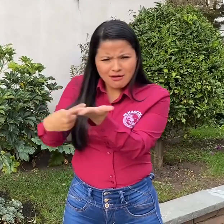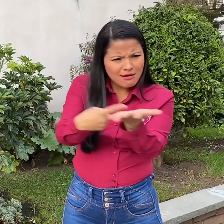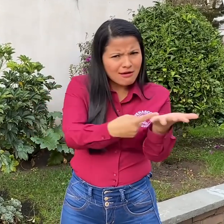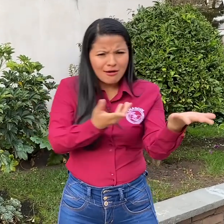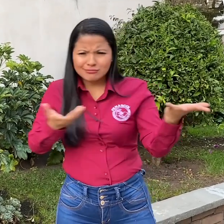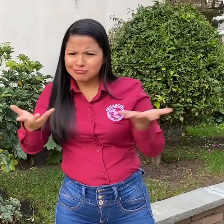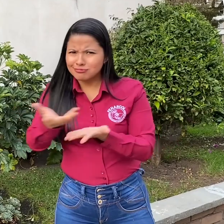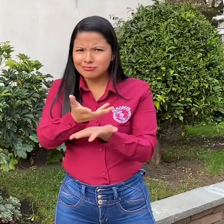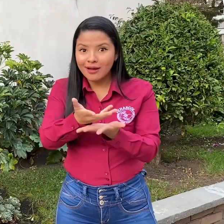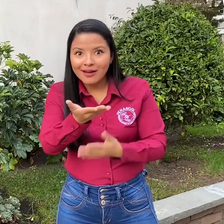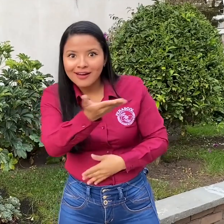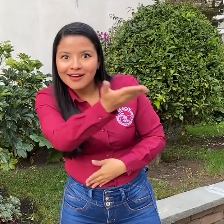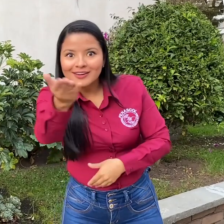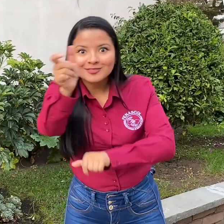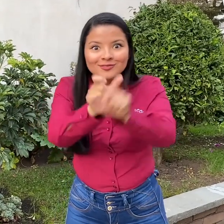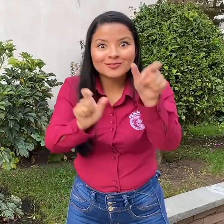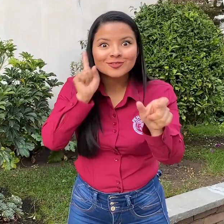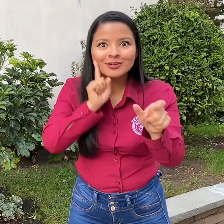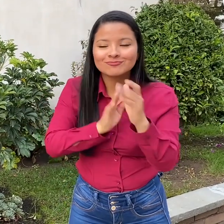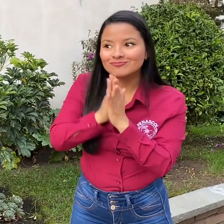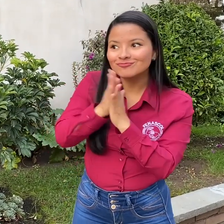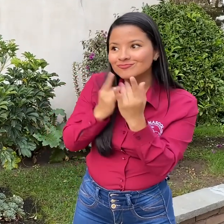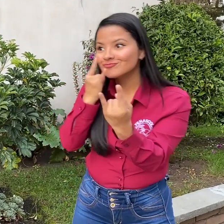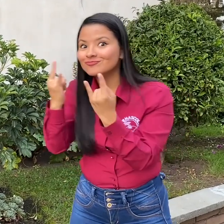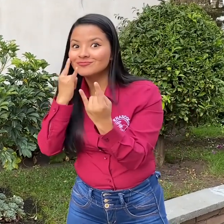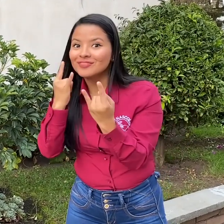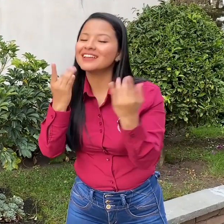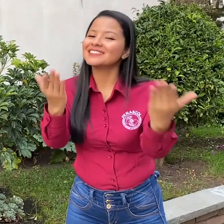Esperamos que las personas sordas vean este NotiSignales. Es un tema muy interesante. NotiSignales.